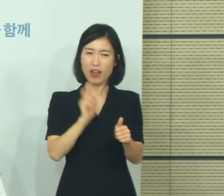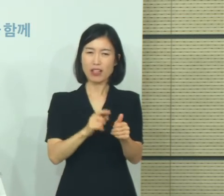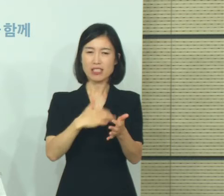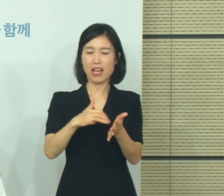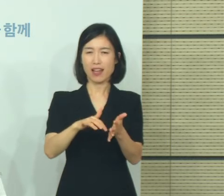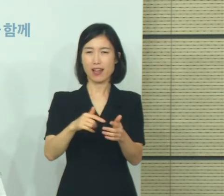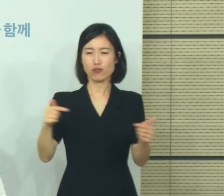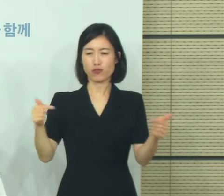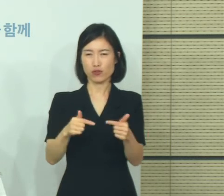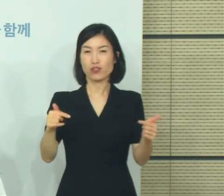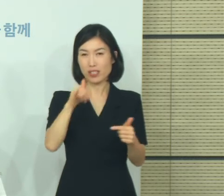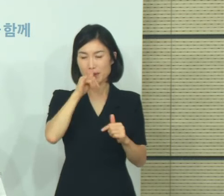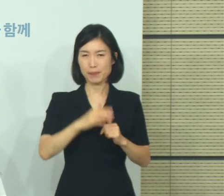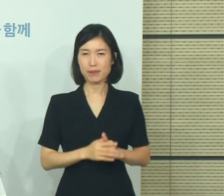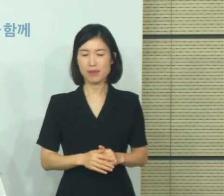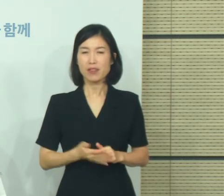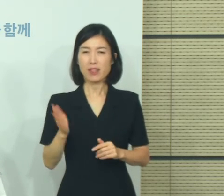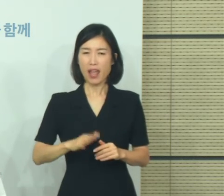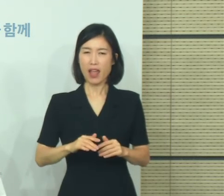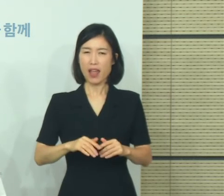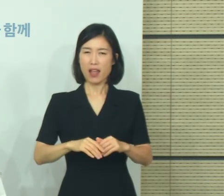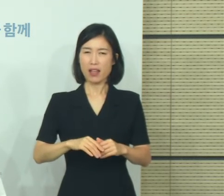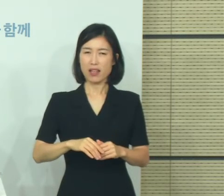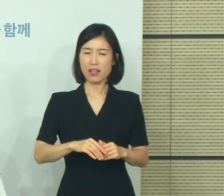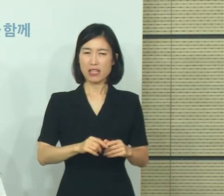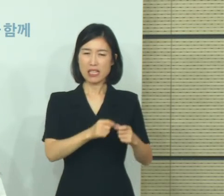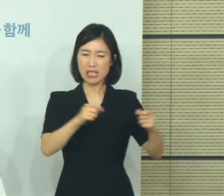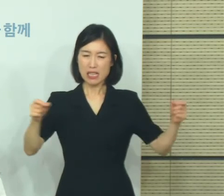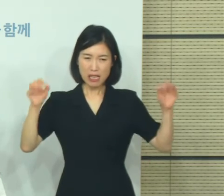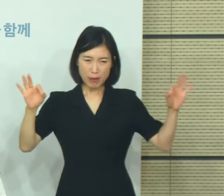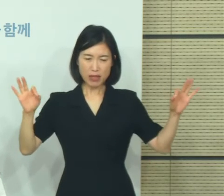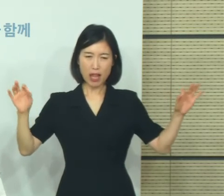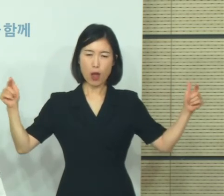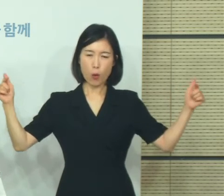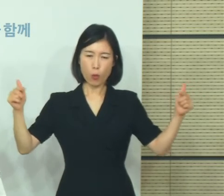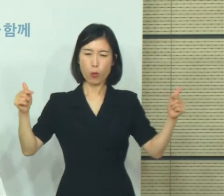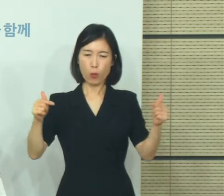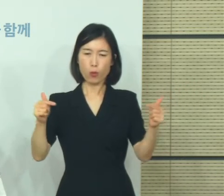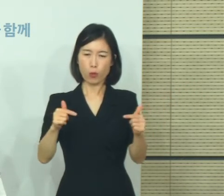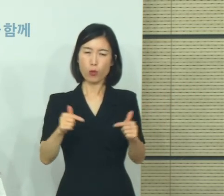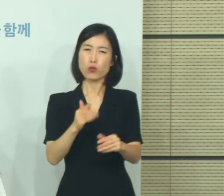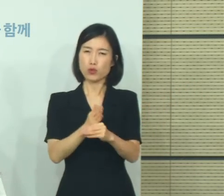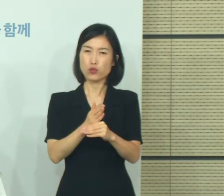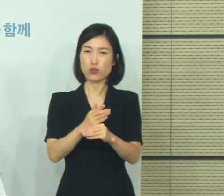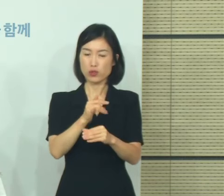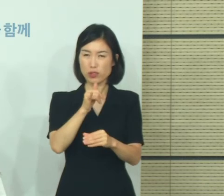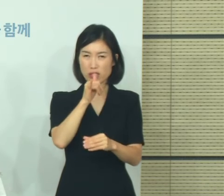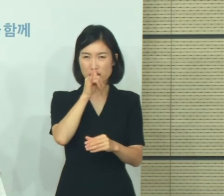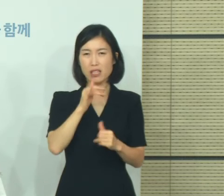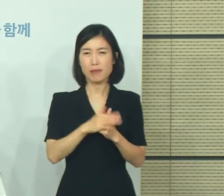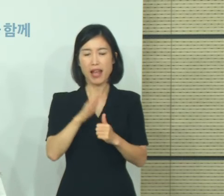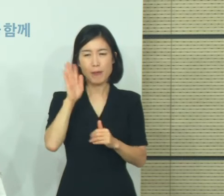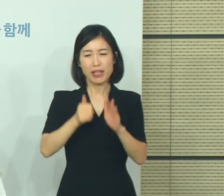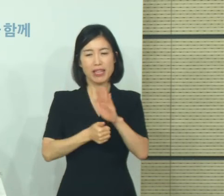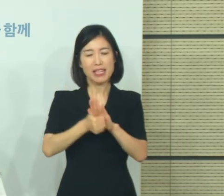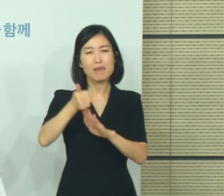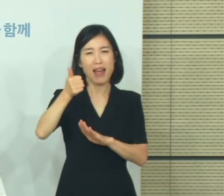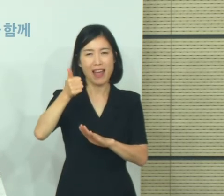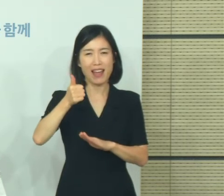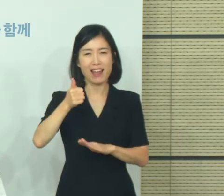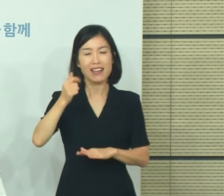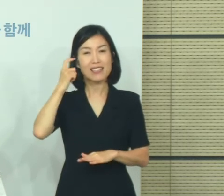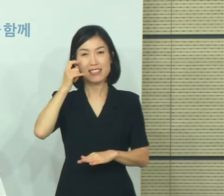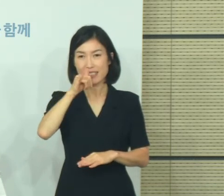추세에서 조금만 더 노력을 한다면 다시 감소 추세로 돌아설 수 있지 않을까라는 생각이 듭니다. 그런 희망을 가져봅니다.